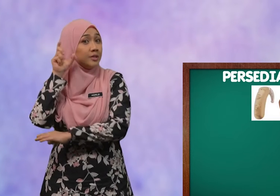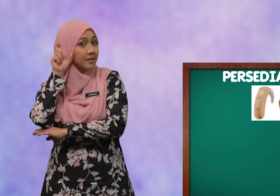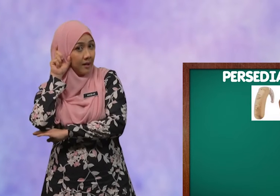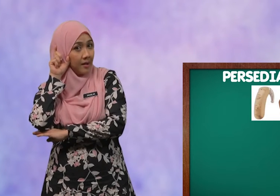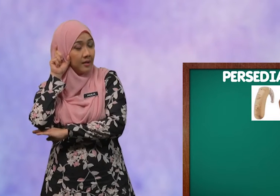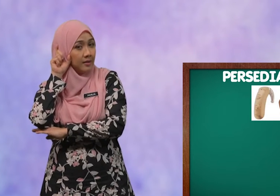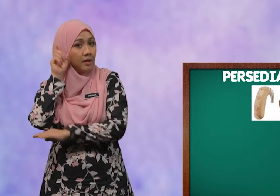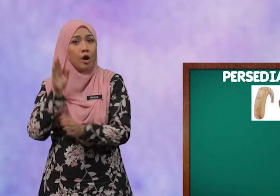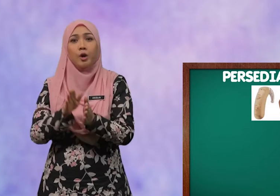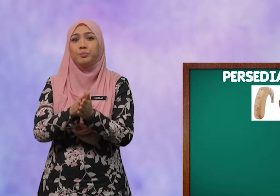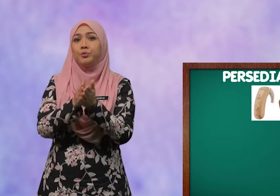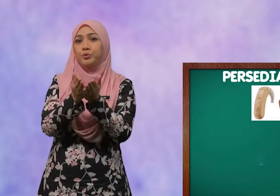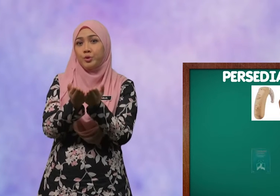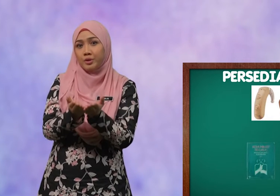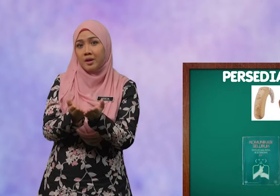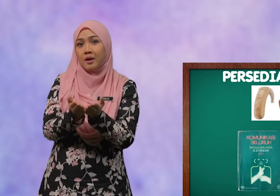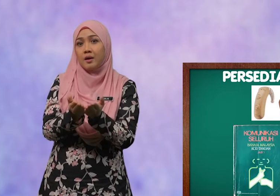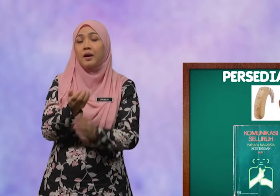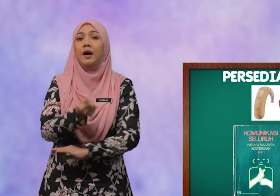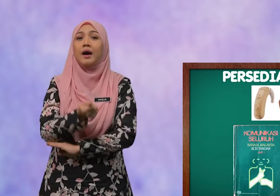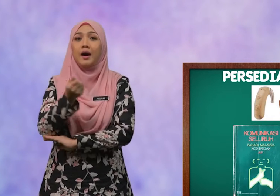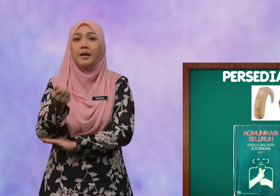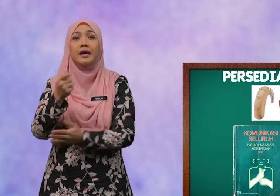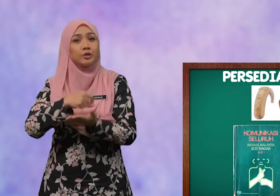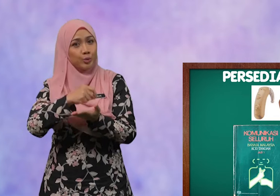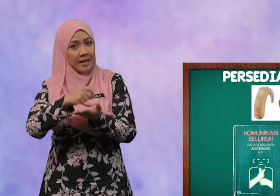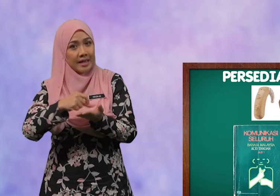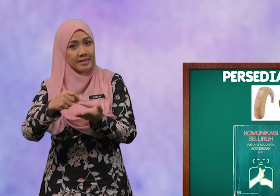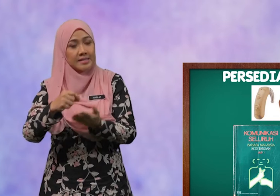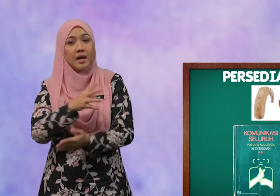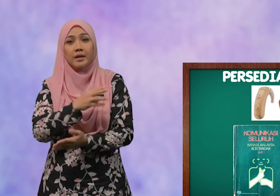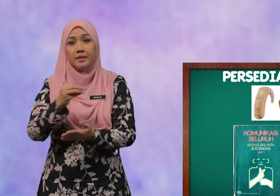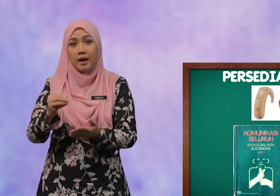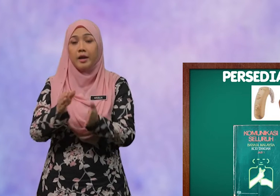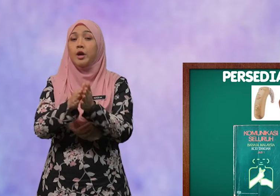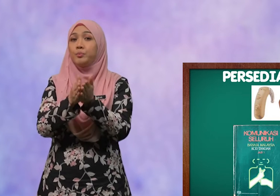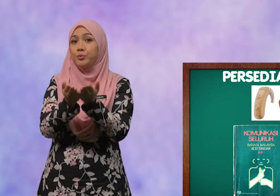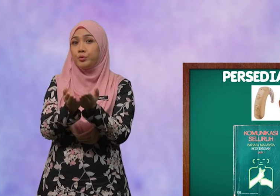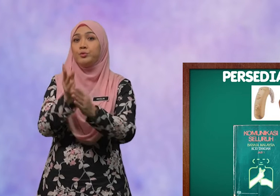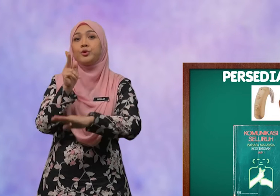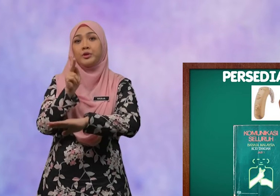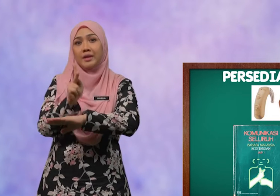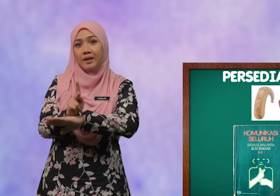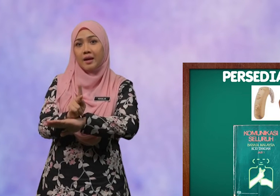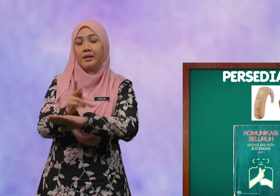dengar, buku nota, alat tulis dan buku kot tangan